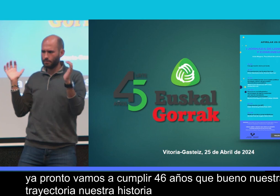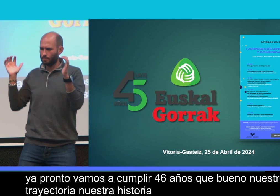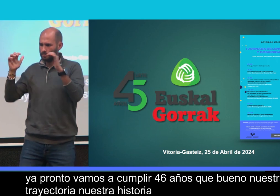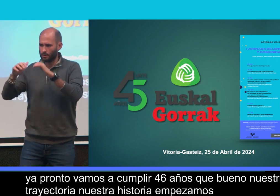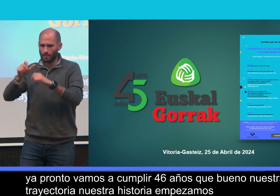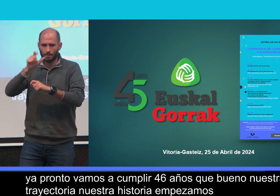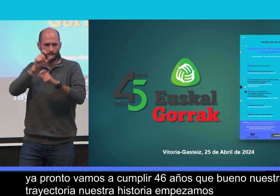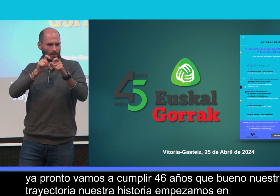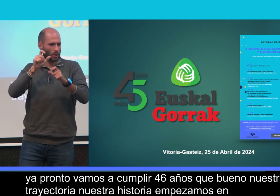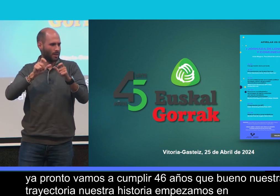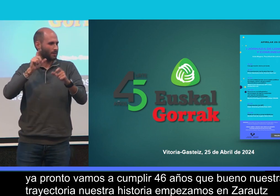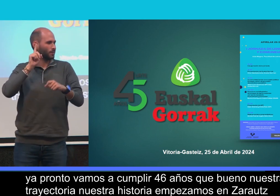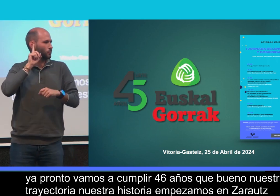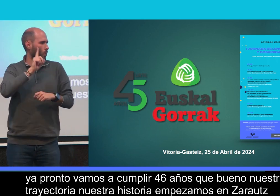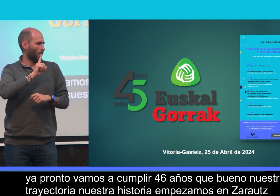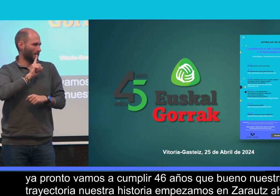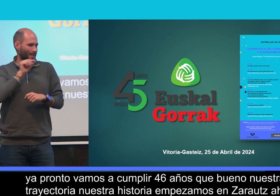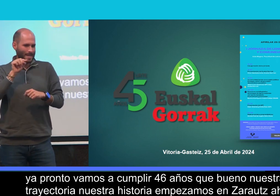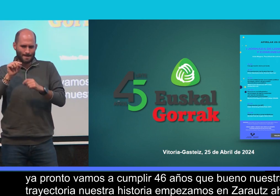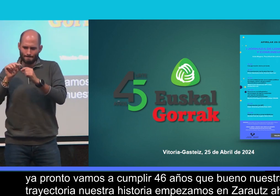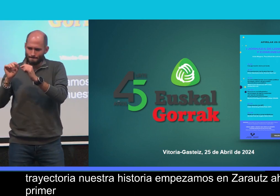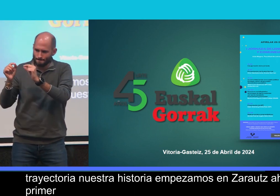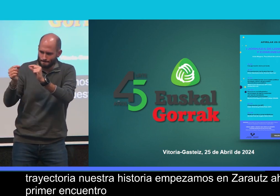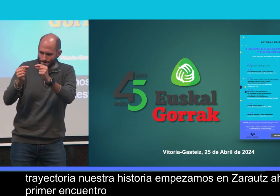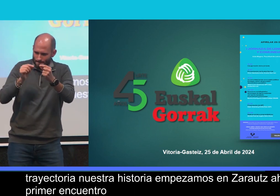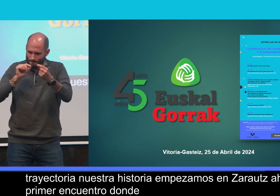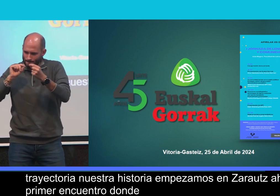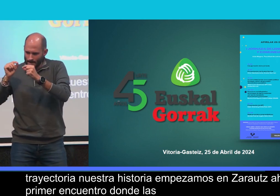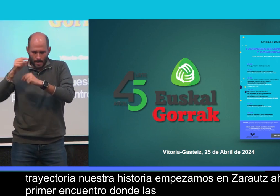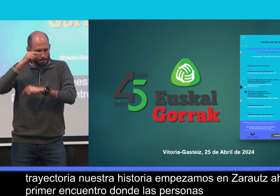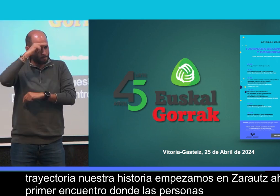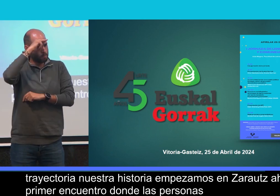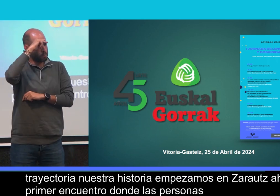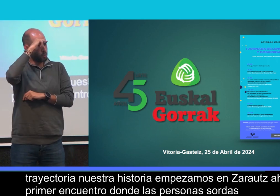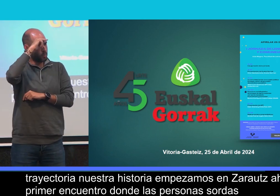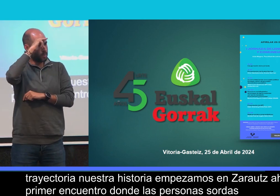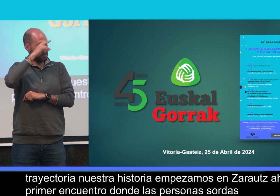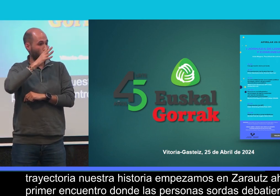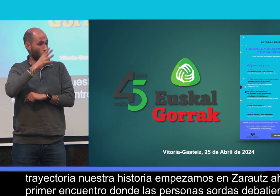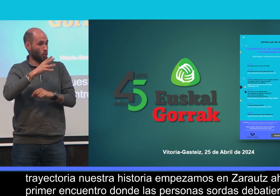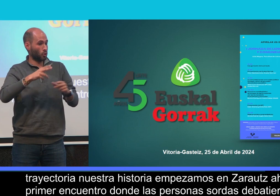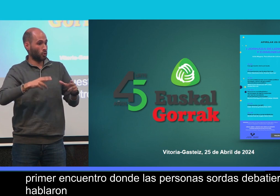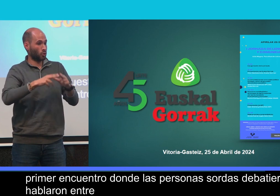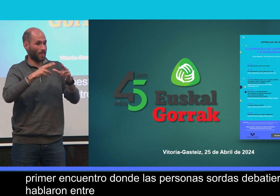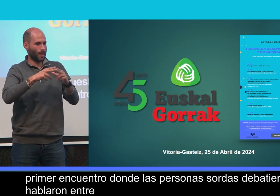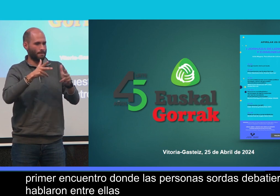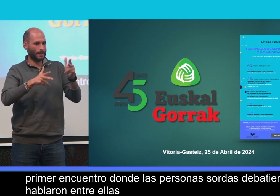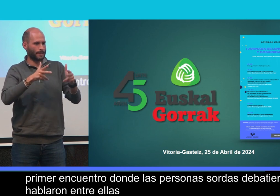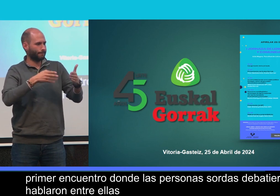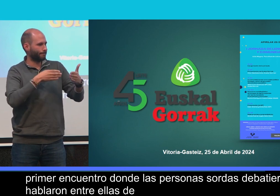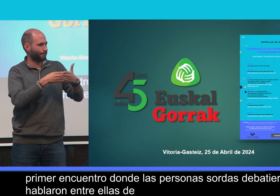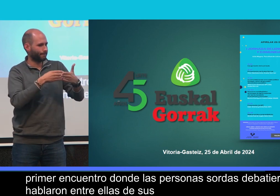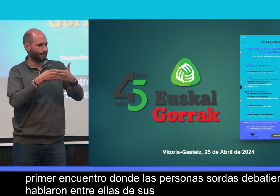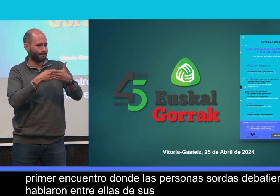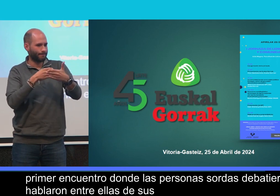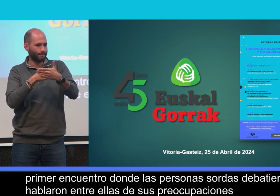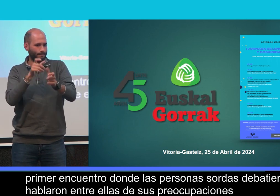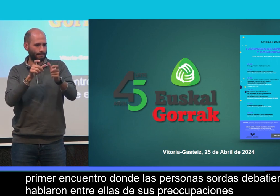Zarauz. Ahí fue el primer encuentro donde las personas sordas debatieron, hablaron entre ellas de sus preocupaciones, porque, bueno, se